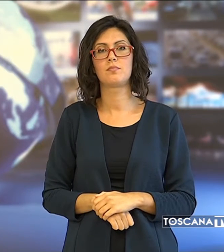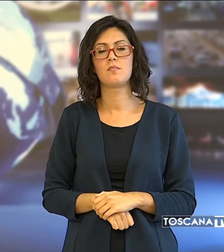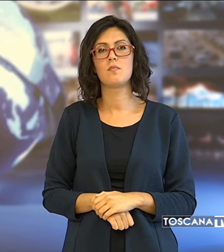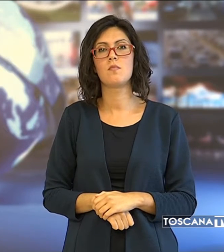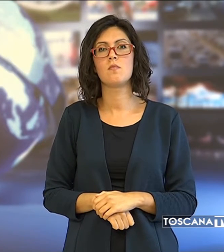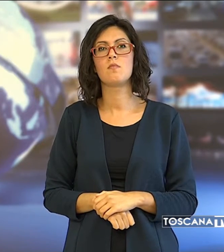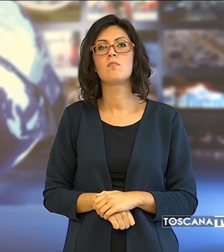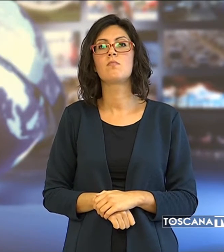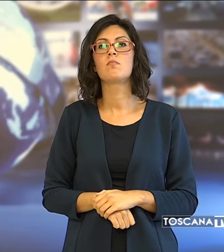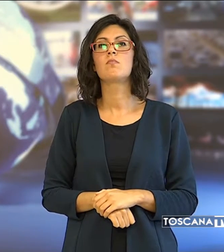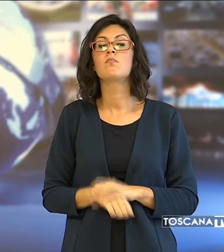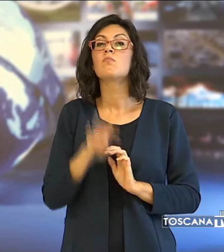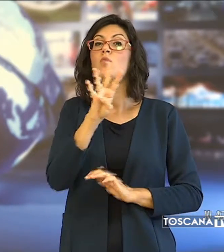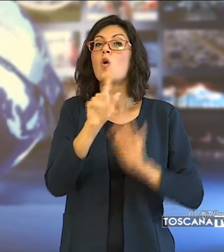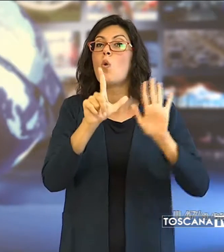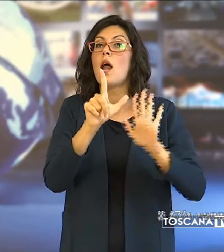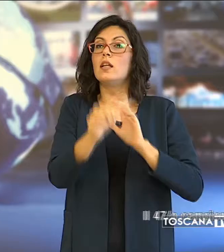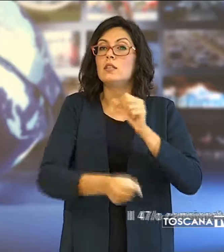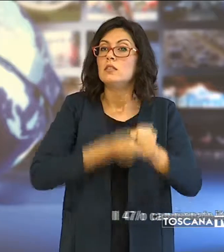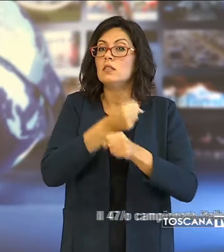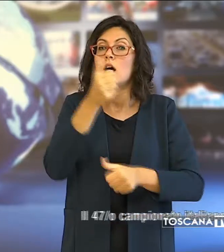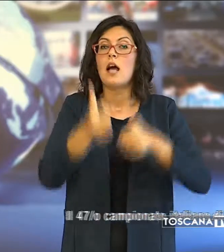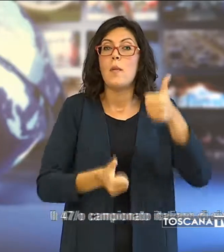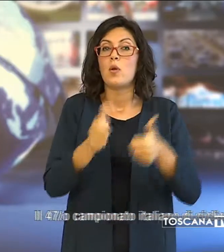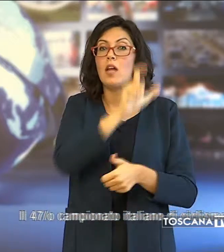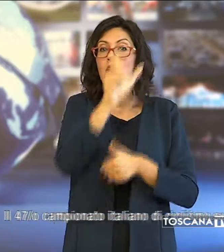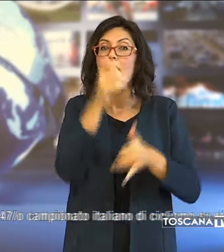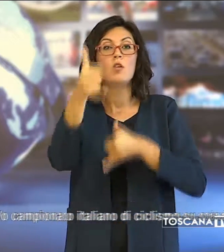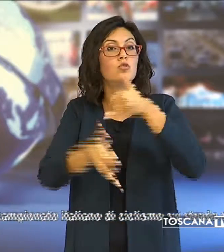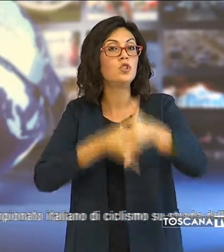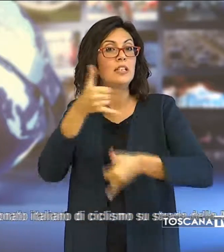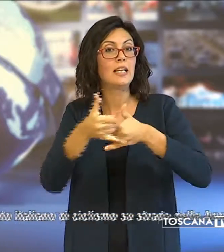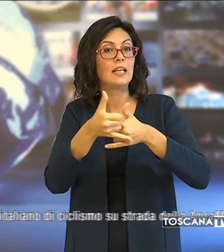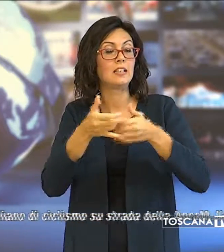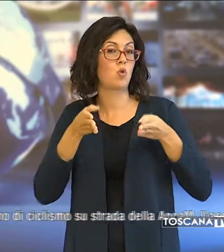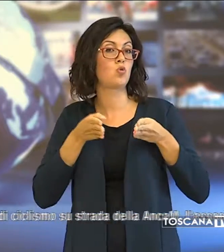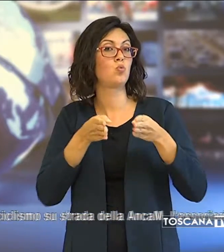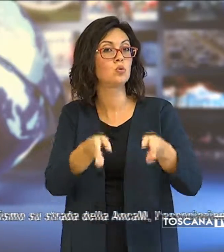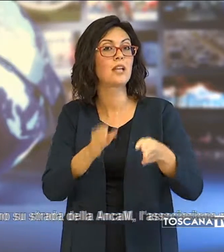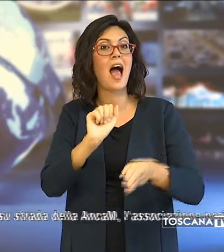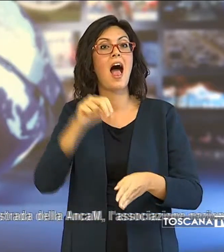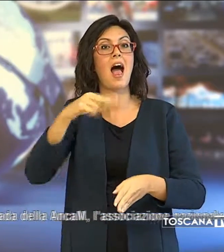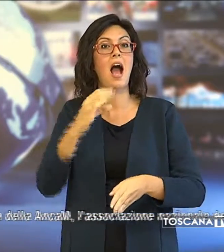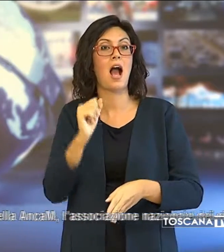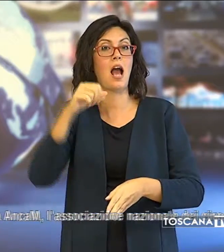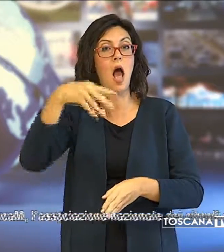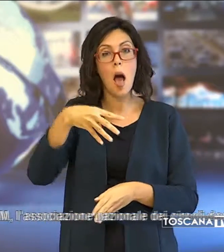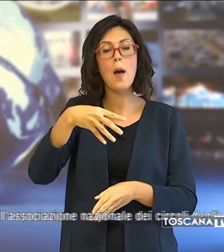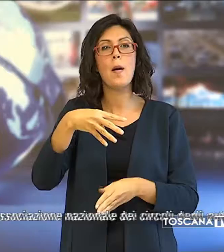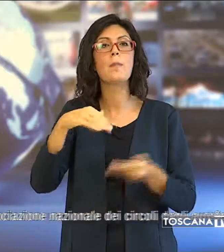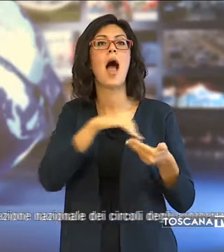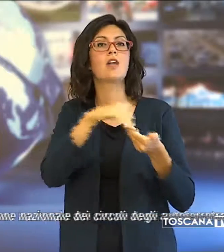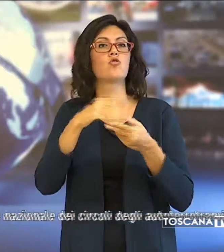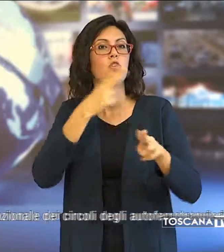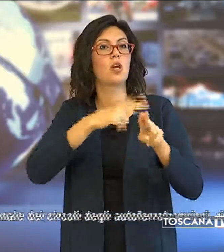Il 47esimo campionato italiano di ciclismo su strada della ANCAM, l'Associazione